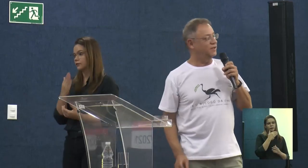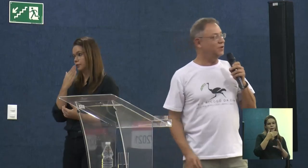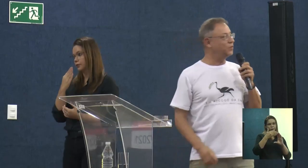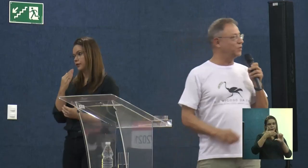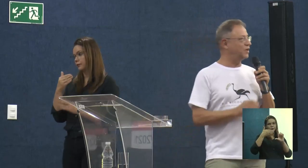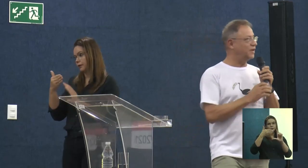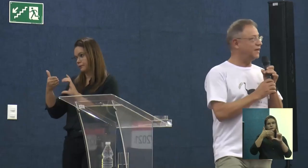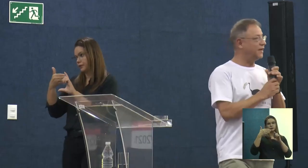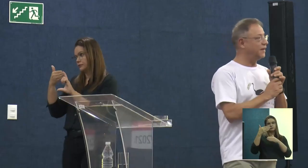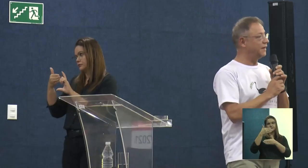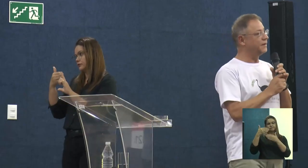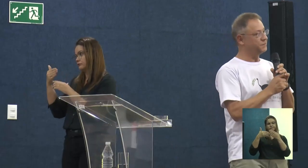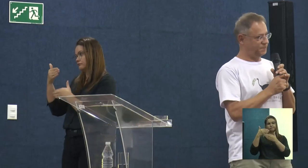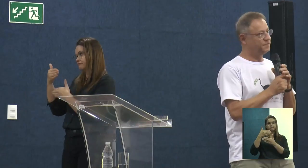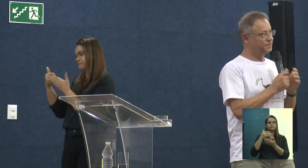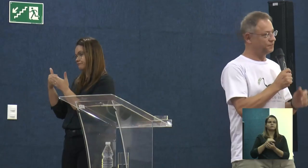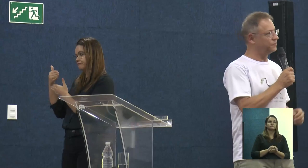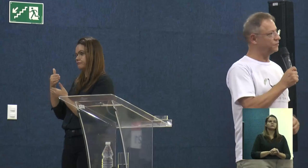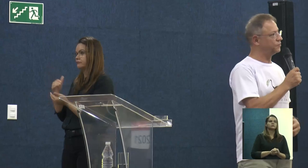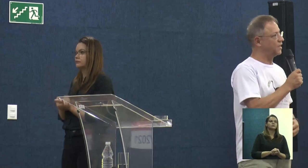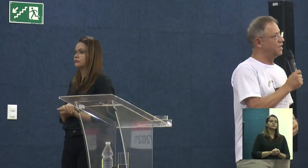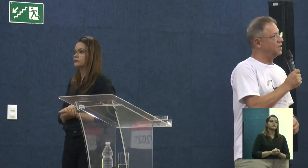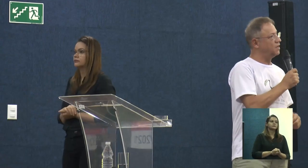Então, é...